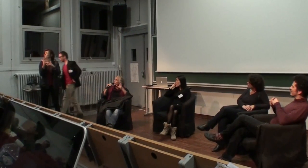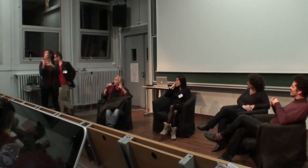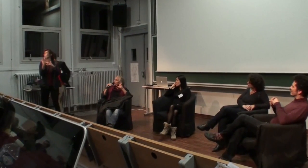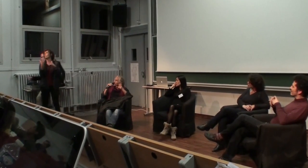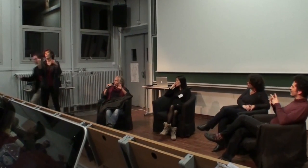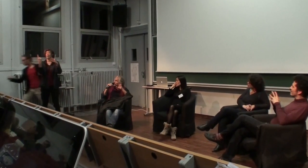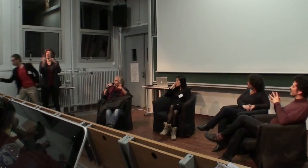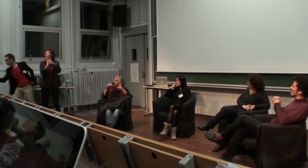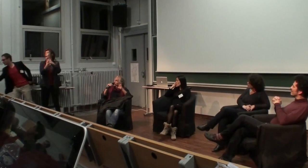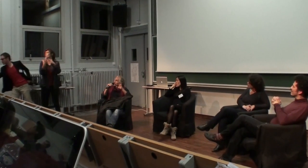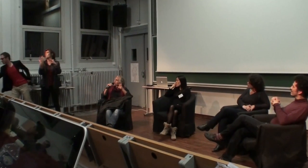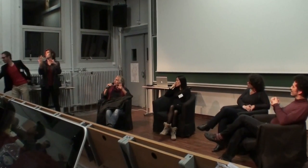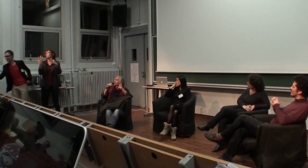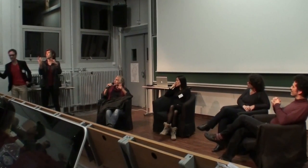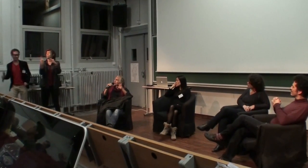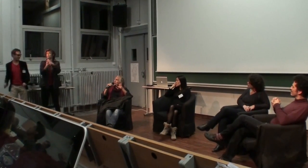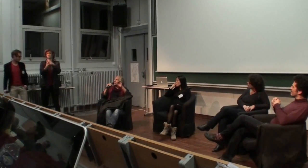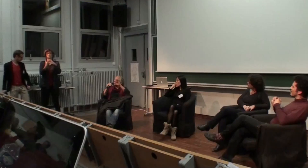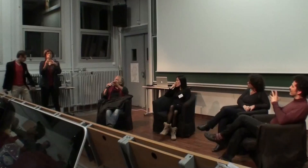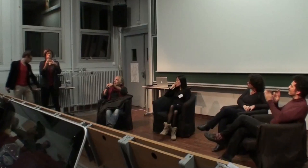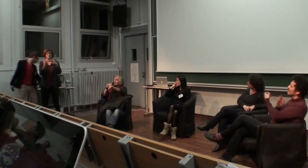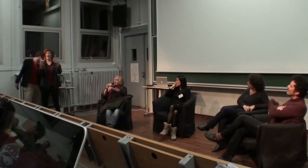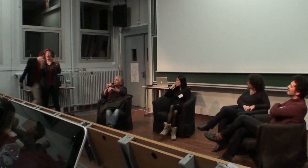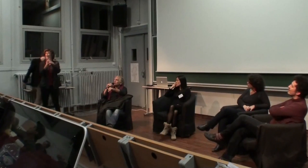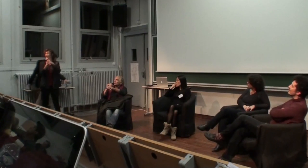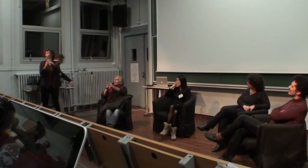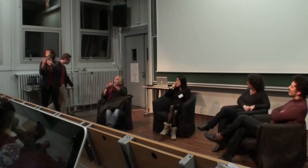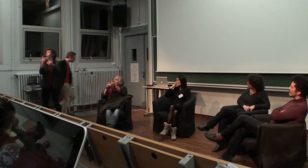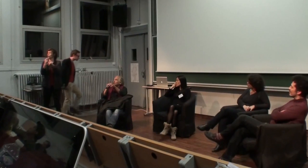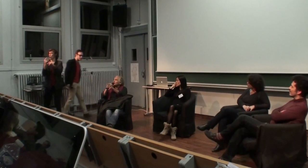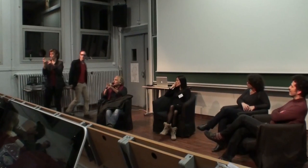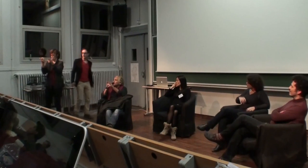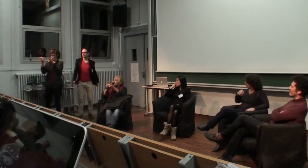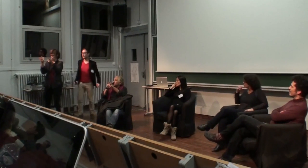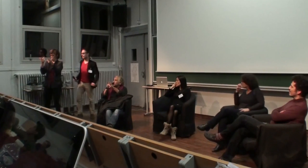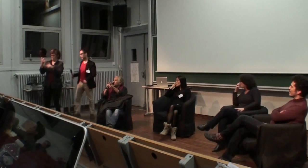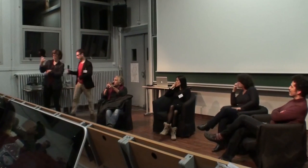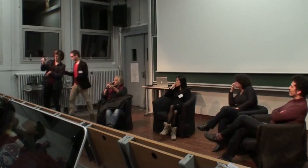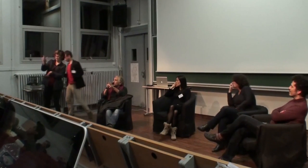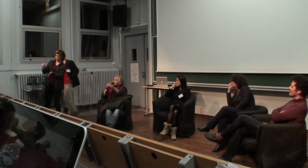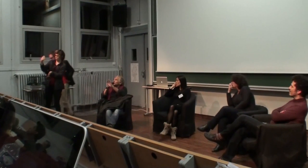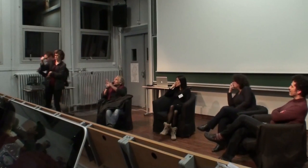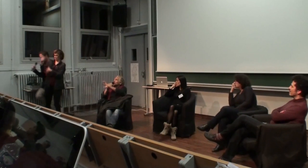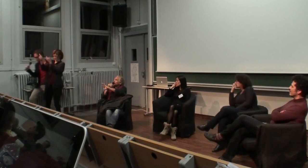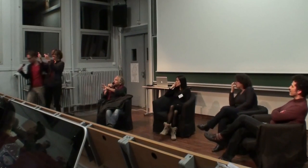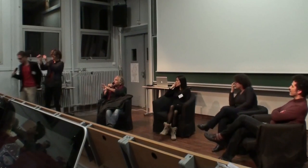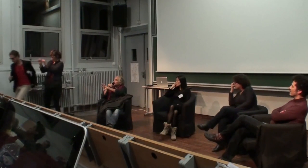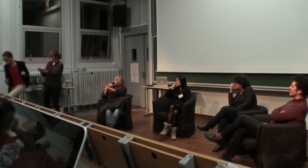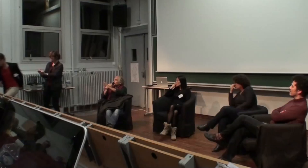vue médical passe par une désintégration de la singularité de la personne pour s'intégrer c